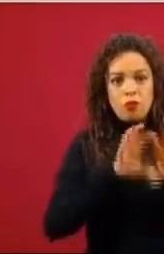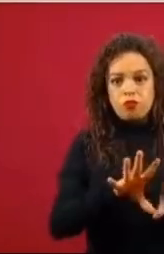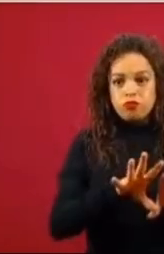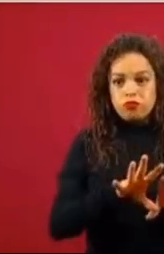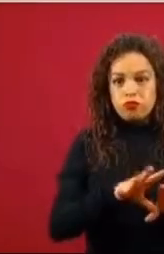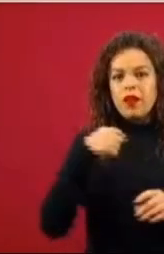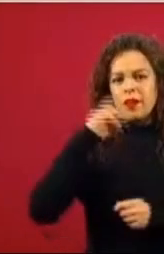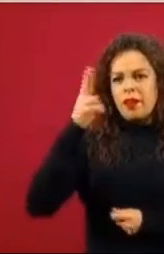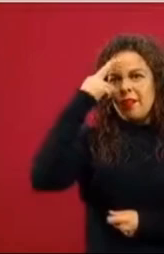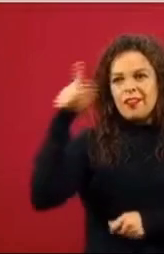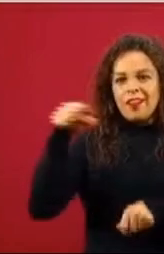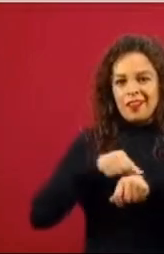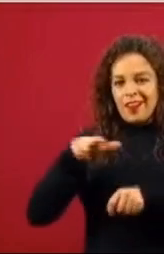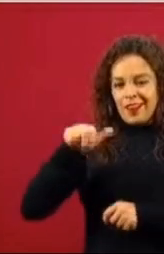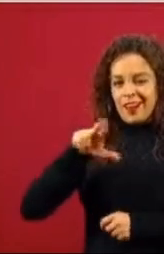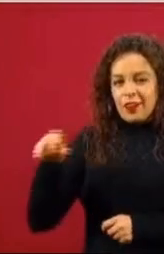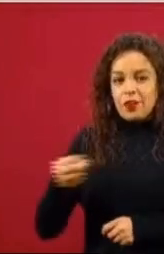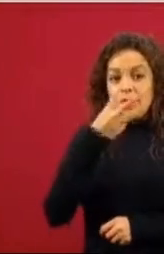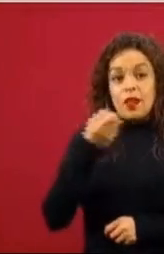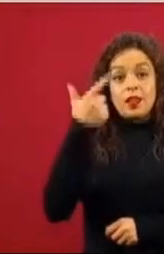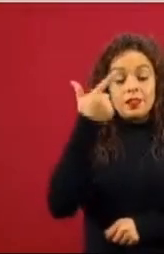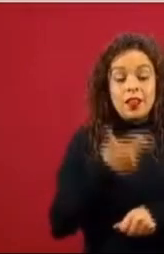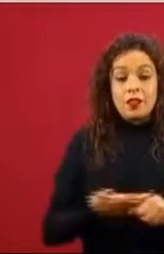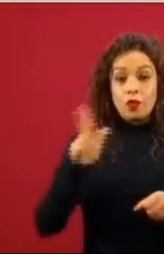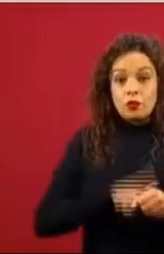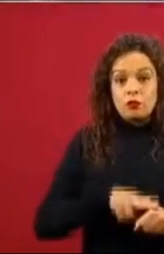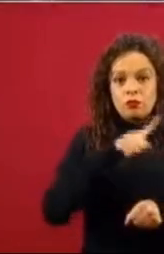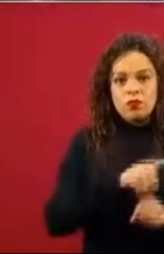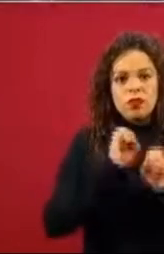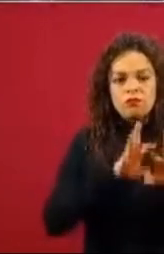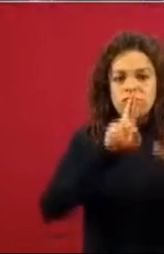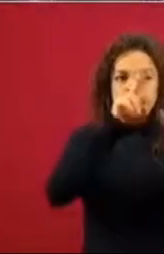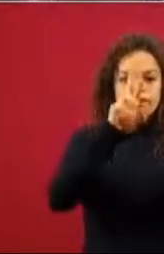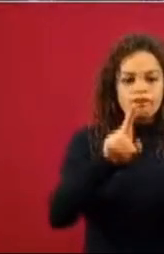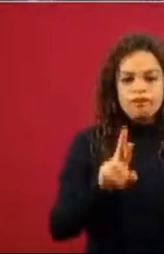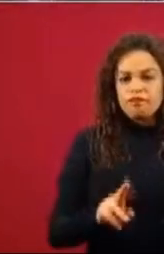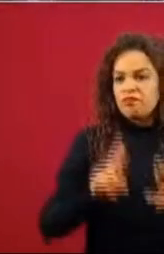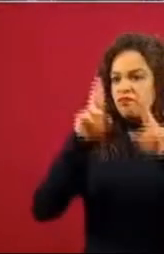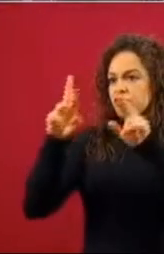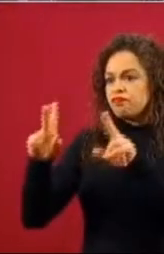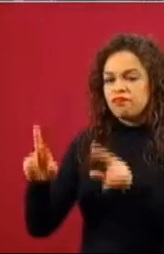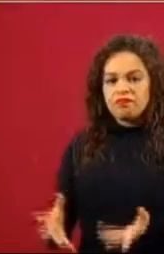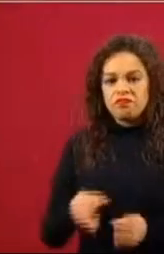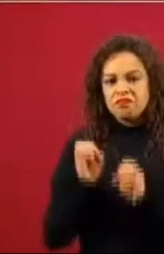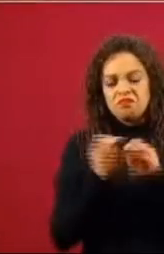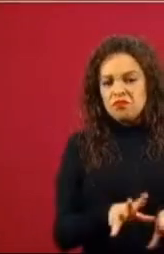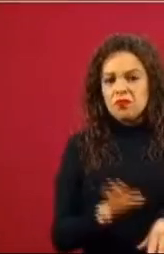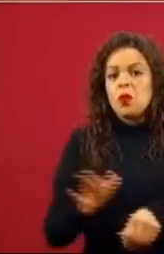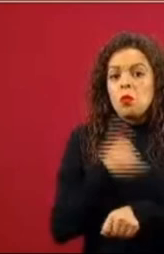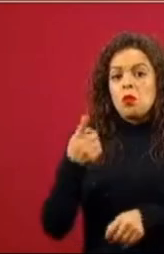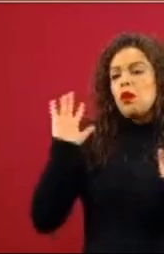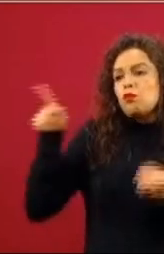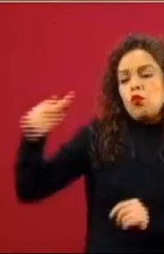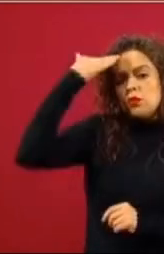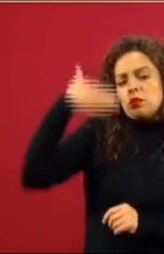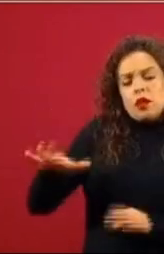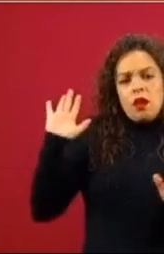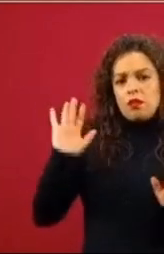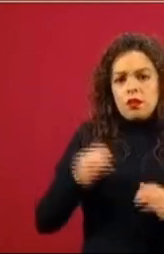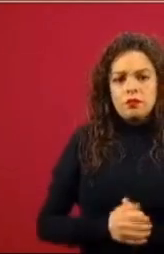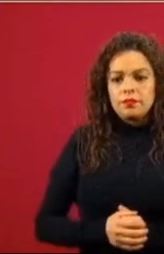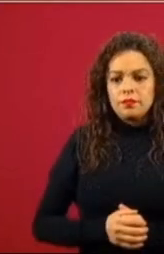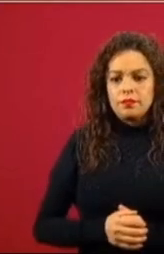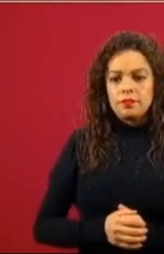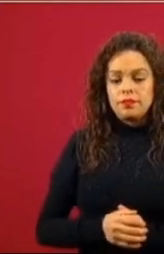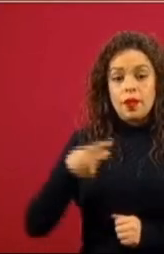acordé Del doctor Narro 307 hospitales Y vean Ahorita que cambia la cámara La reacción Del cómo está el gordito Mira, Así